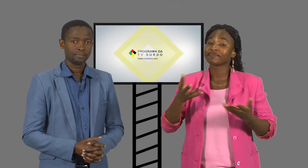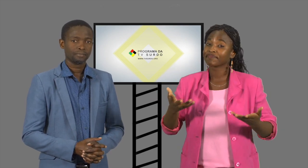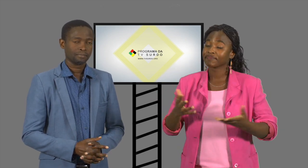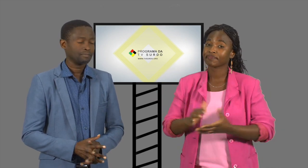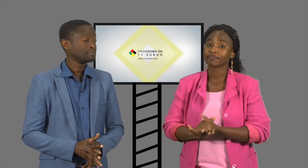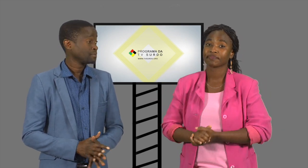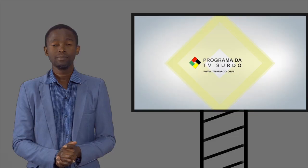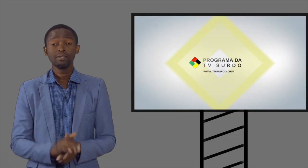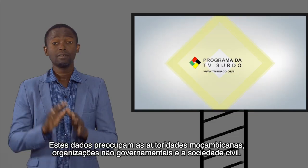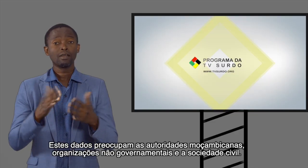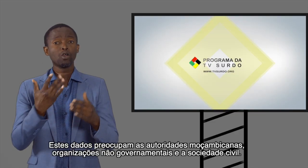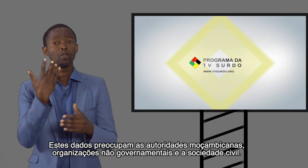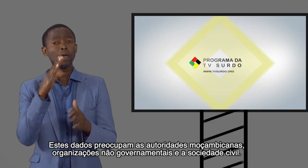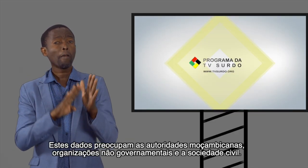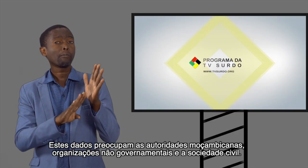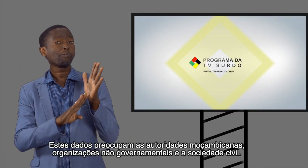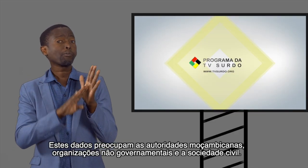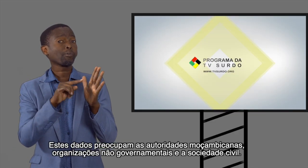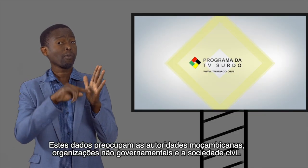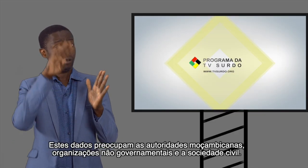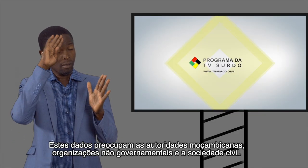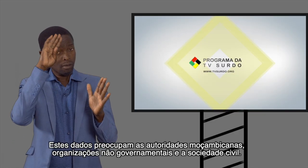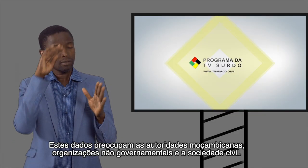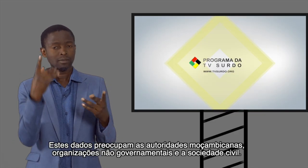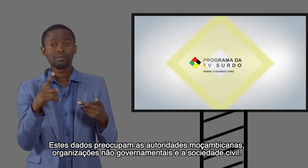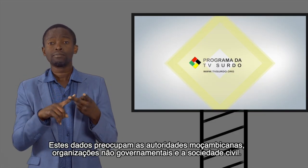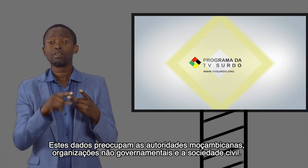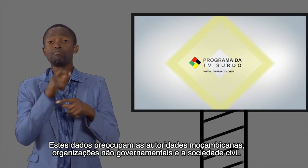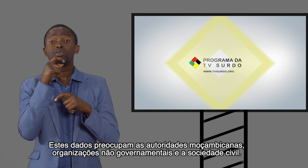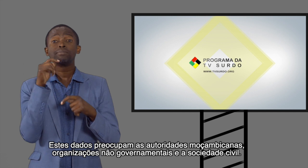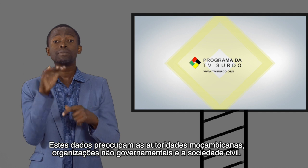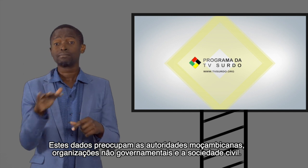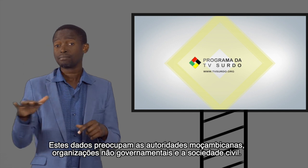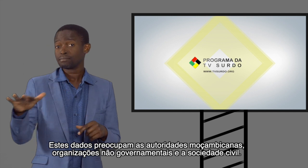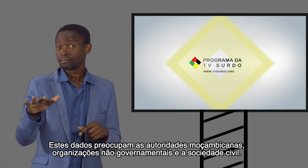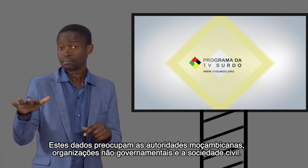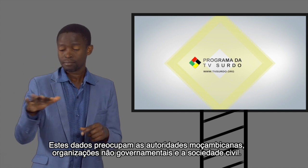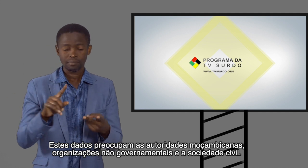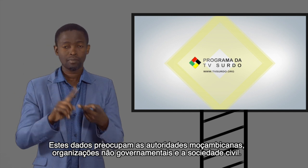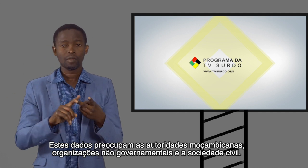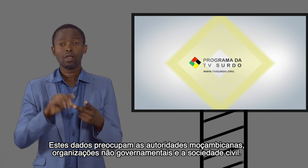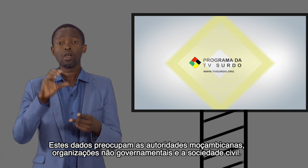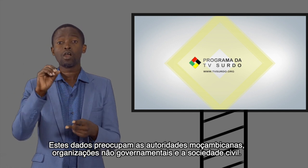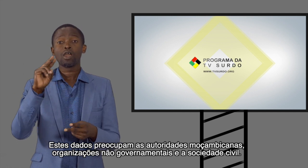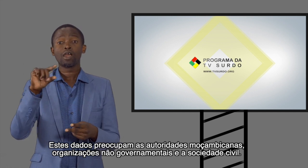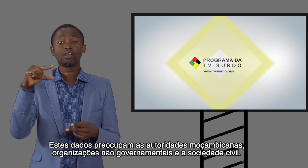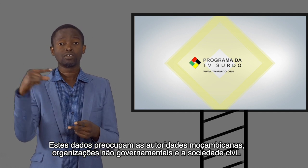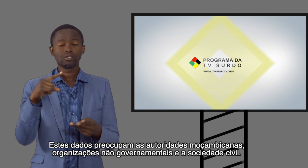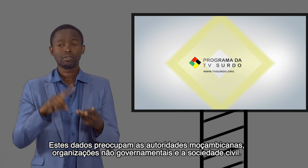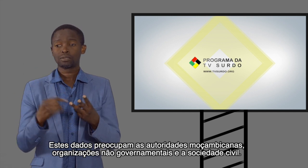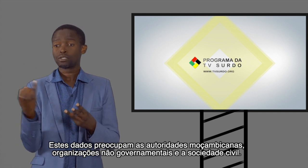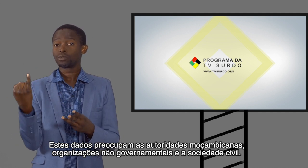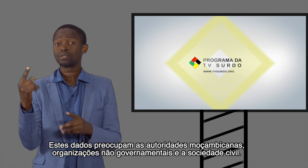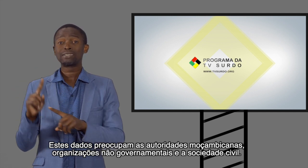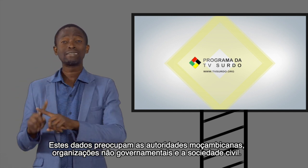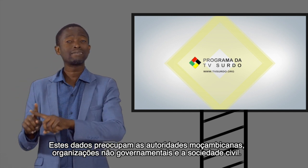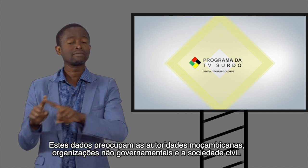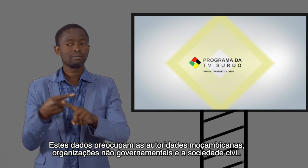Estes dados preocupam as autoridades moçambicanas, organizações não governamentais